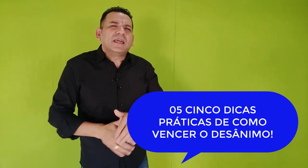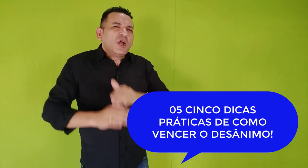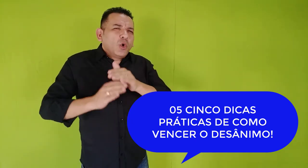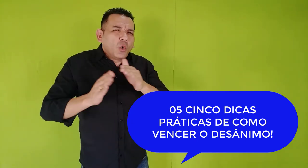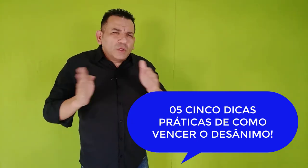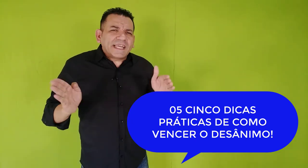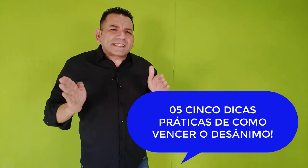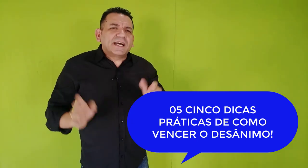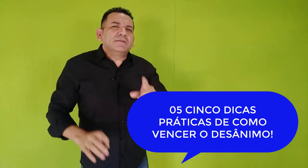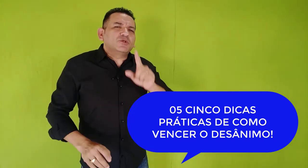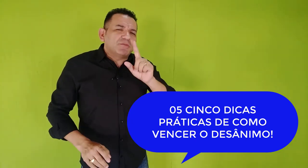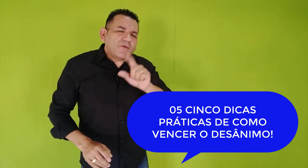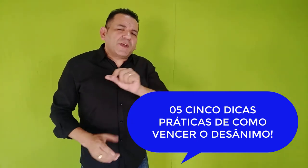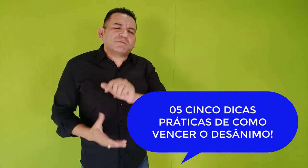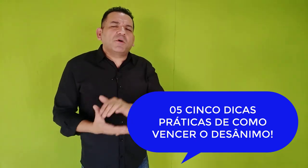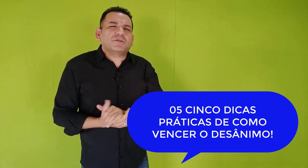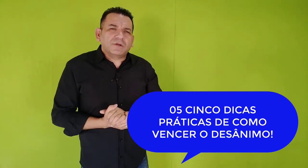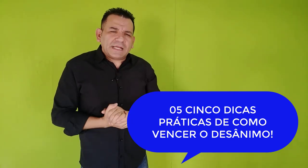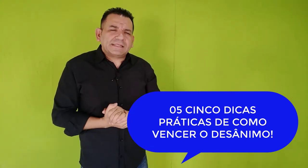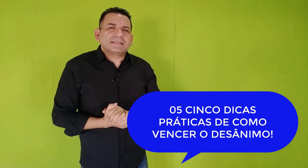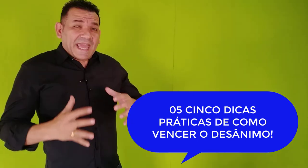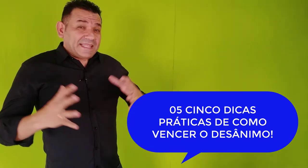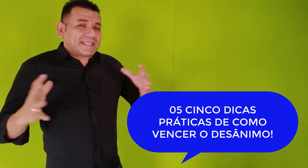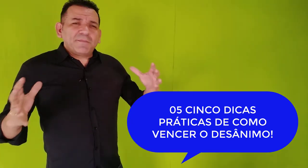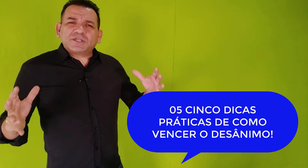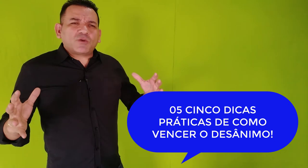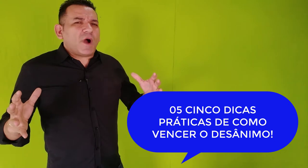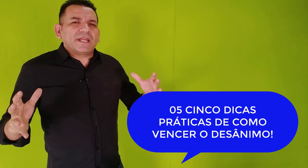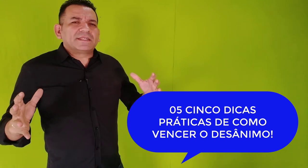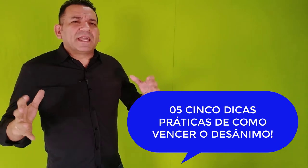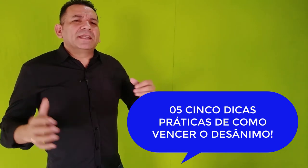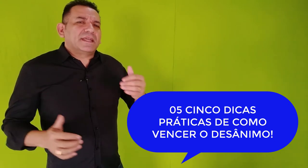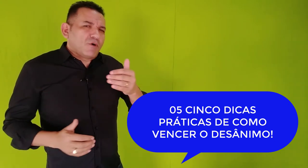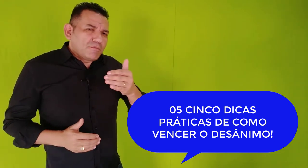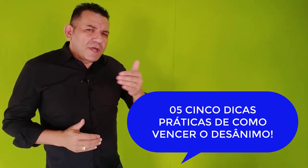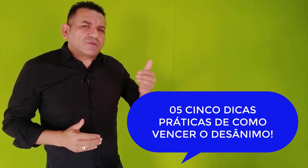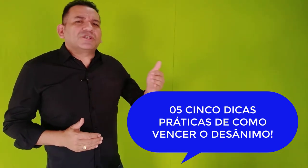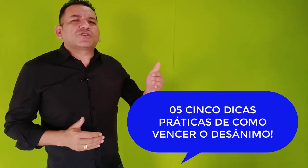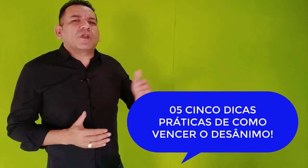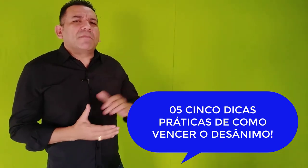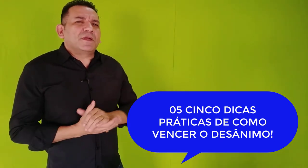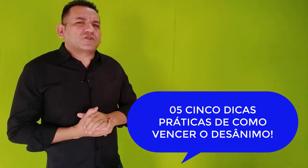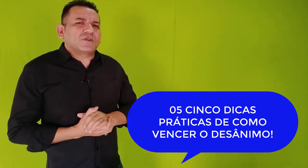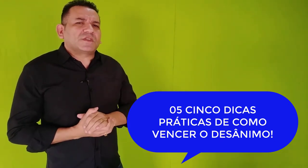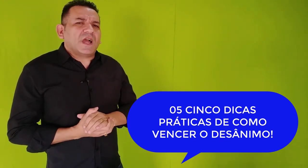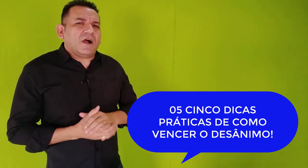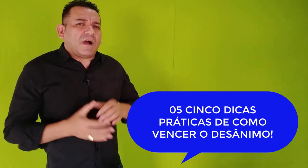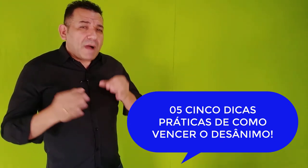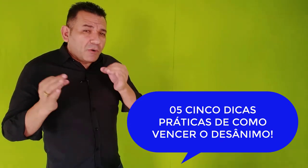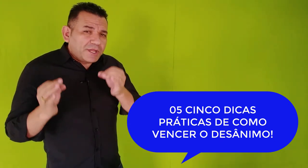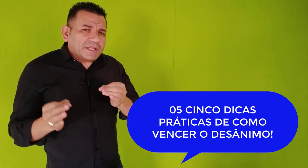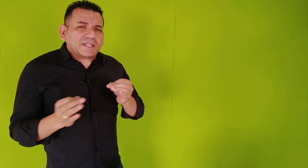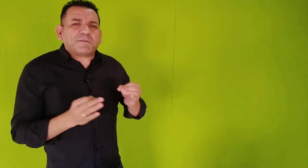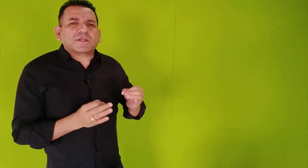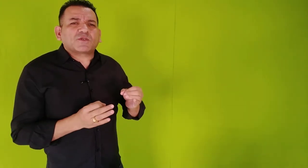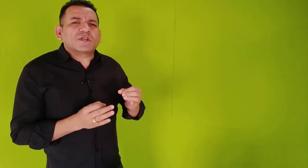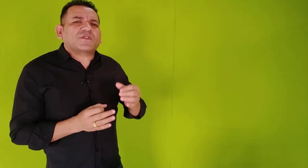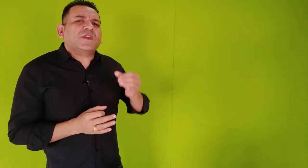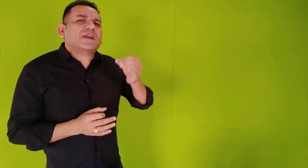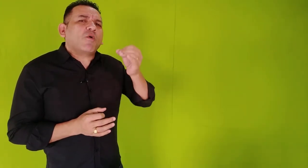o desânimo de uma vez por todas. Em tempos de quarentena, em momentos de isolamento social, a maioria das pessoas ficam